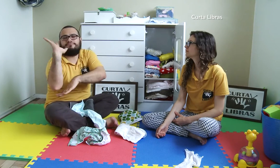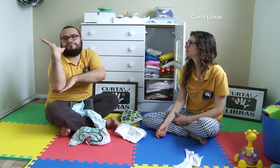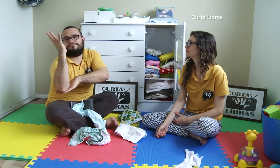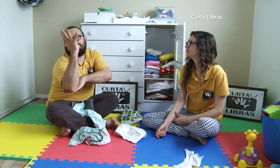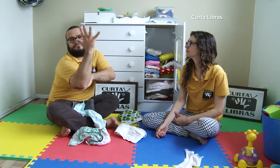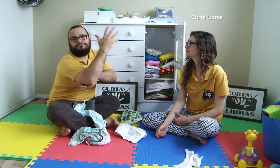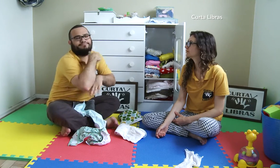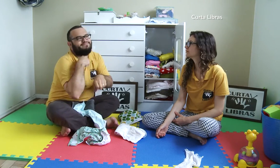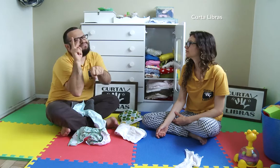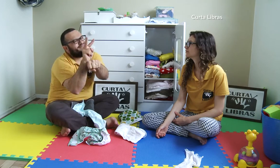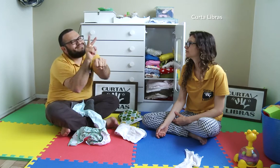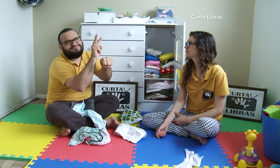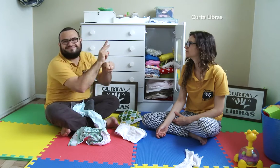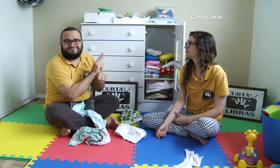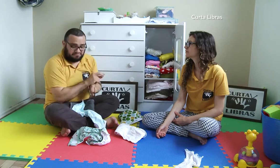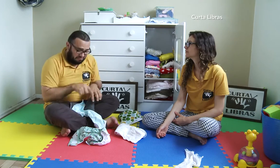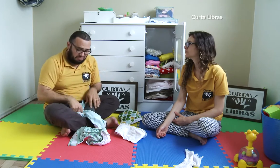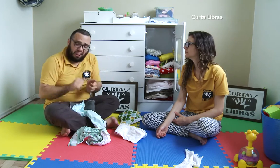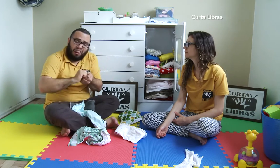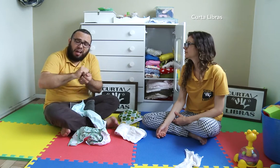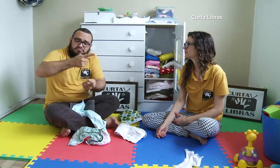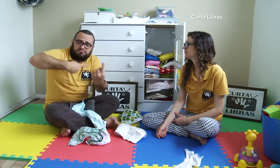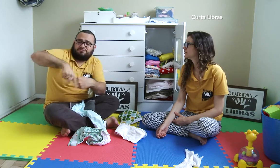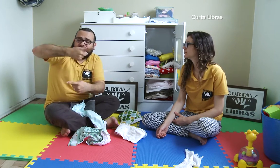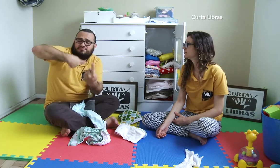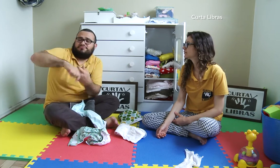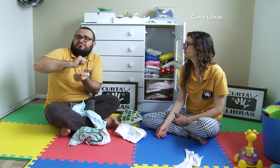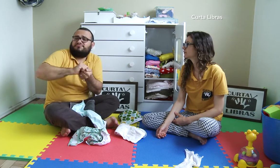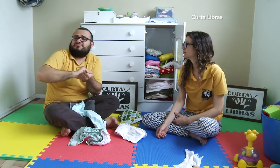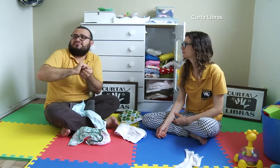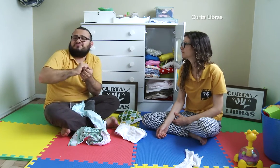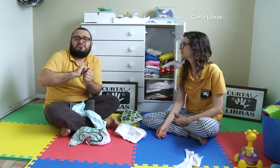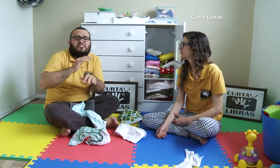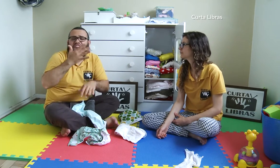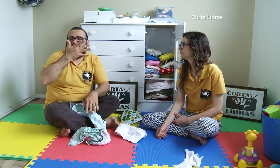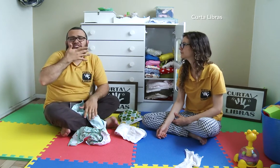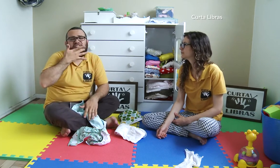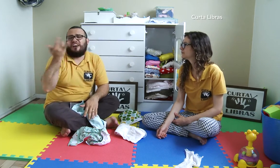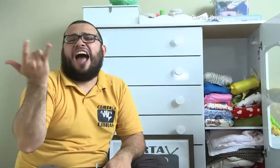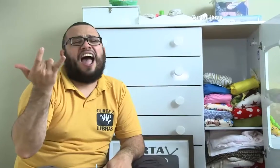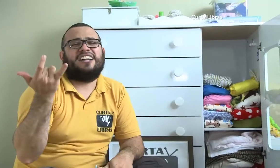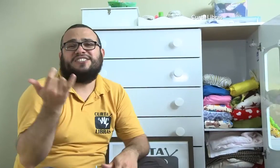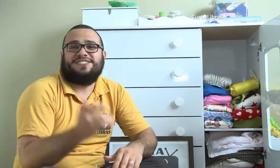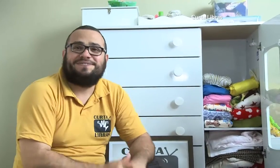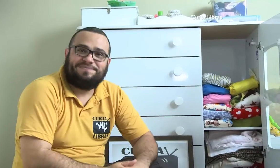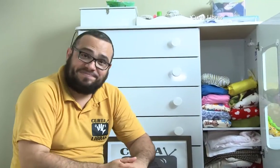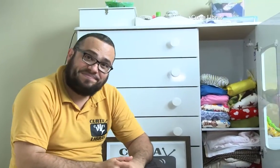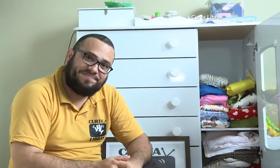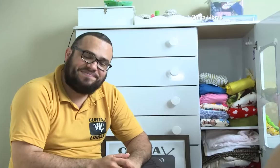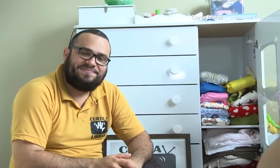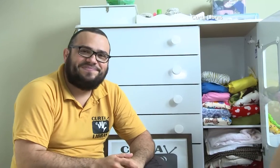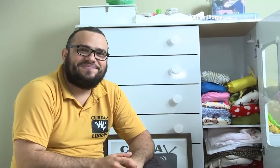Esse tipo de fralda não gasta nada e eu prefiro porque é uma forma de preservar o meio ambiente. É só lavar e está pronto.